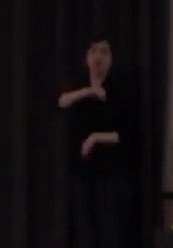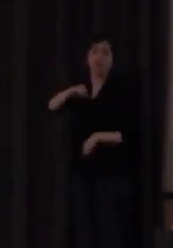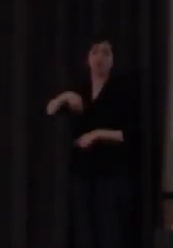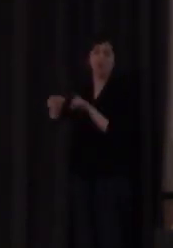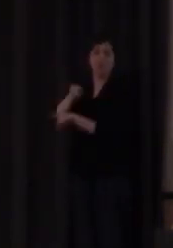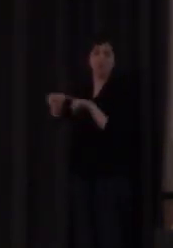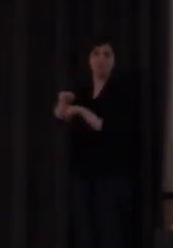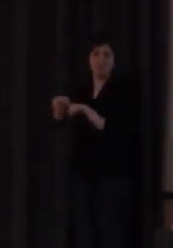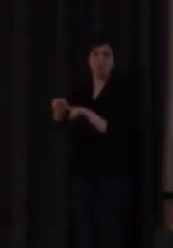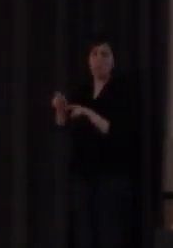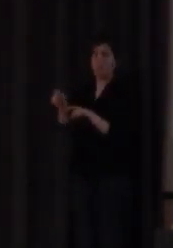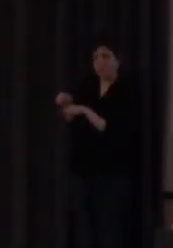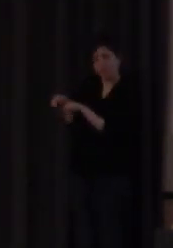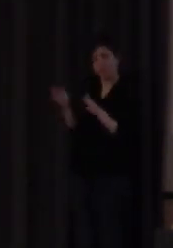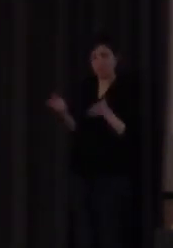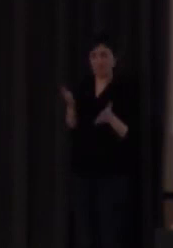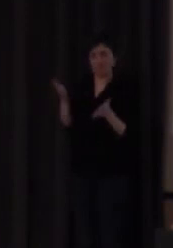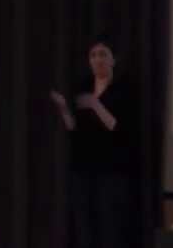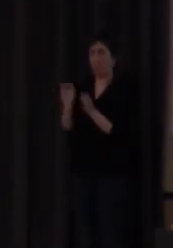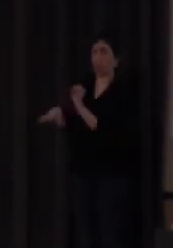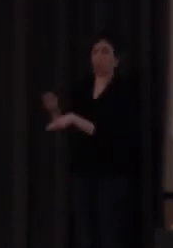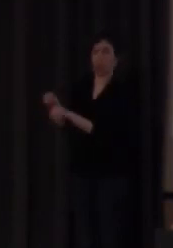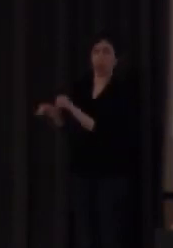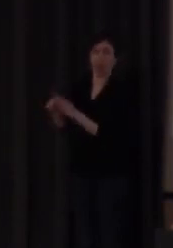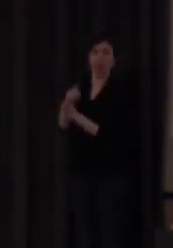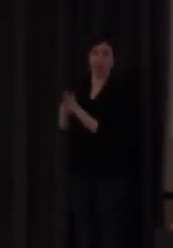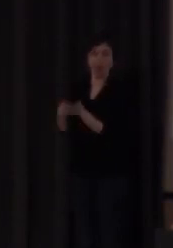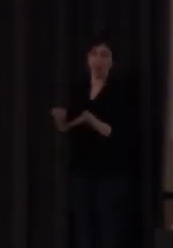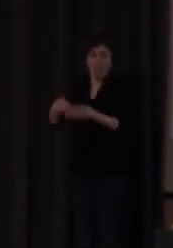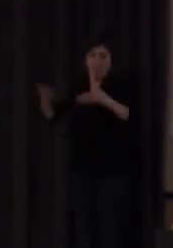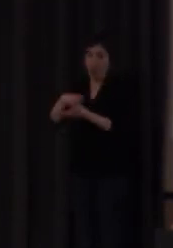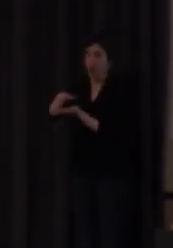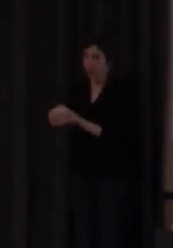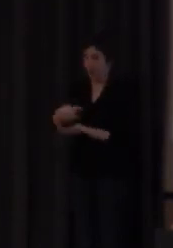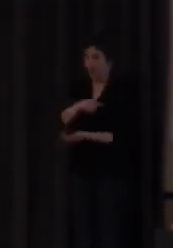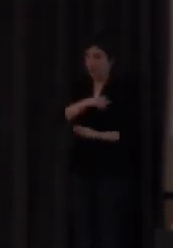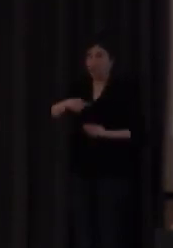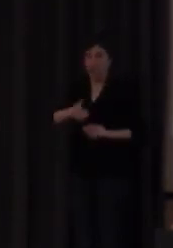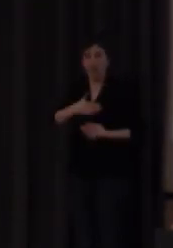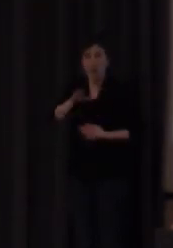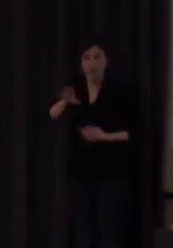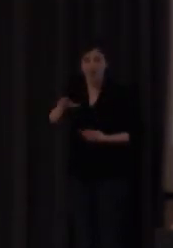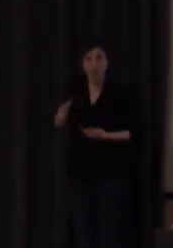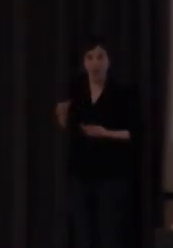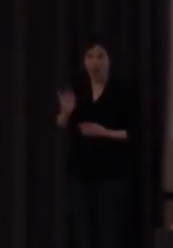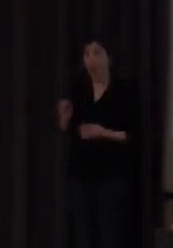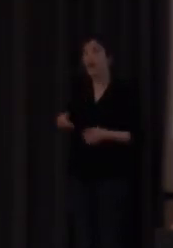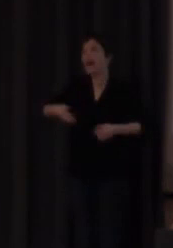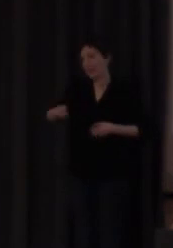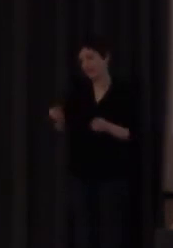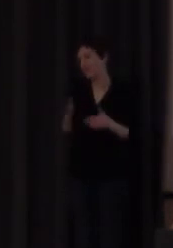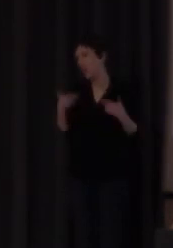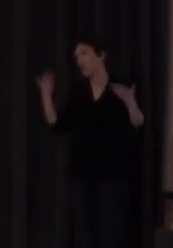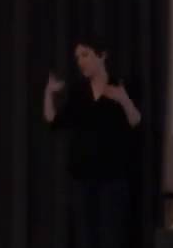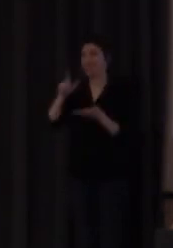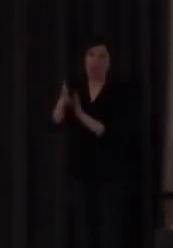libre configuración autonómica es un poco cajón desastre donde van a parar las lenguas autonómicas y oh sorpresa la lengua